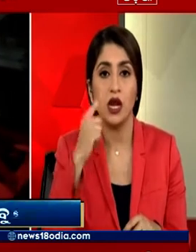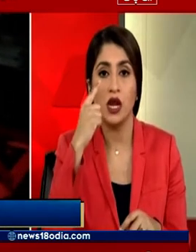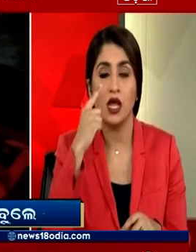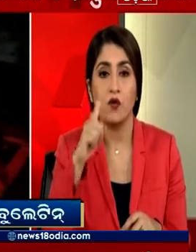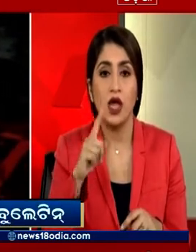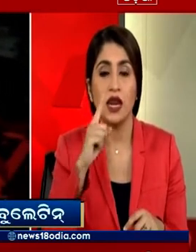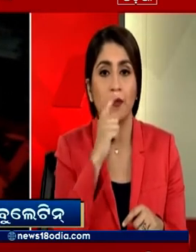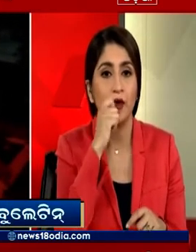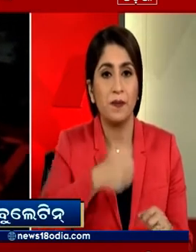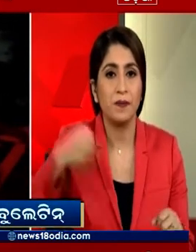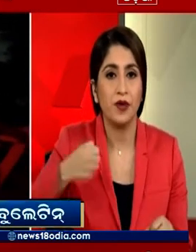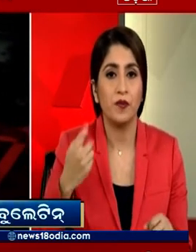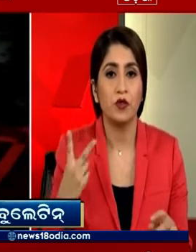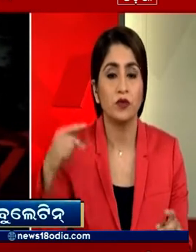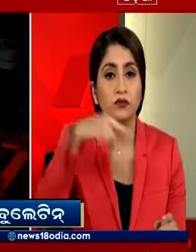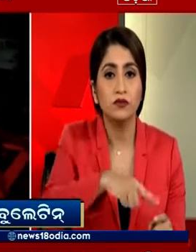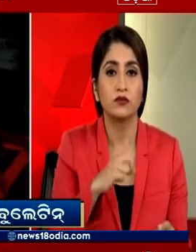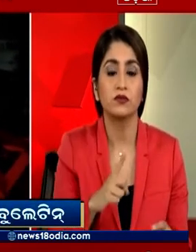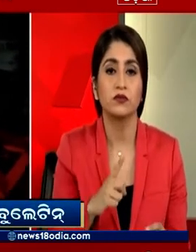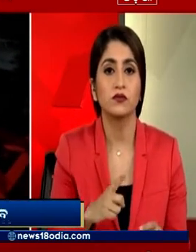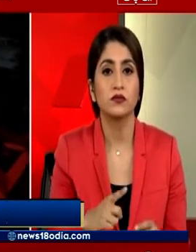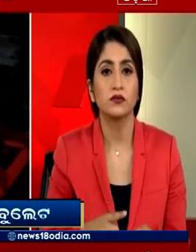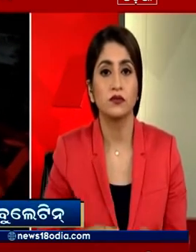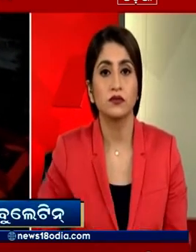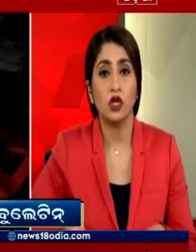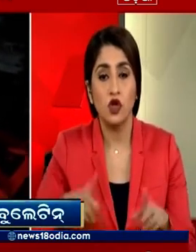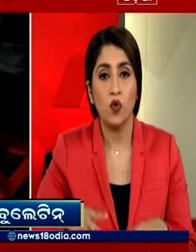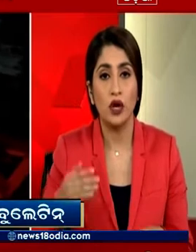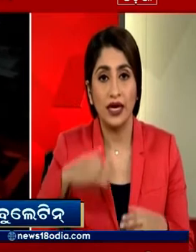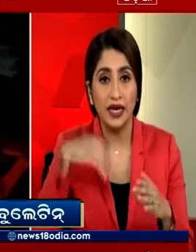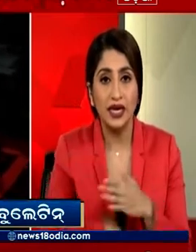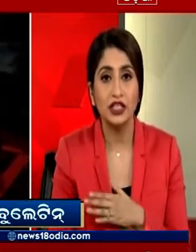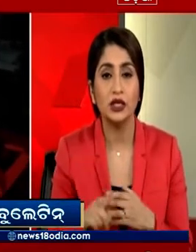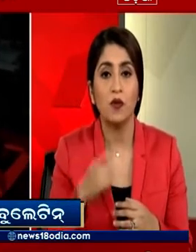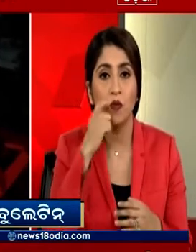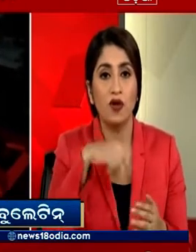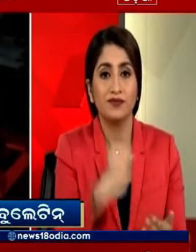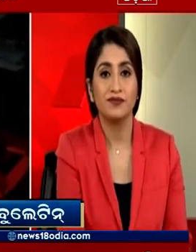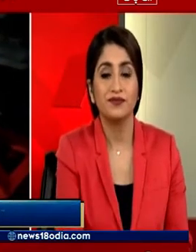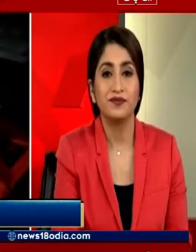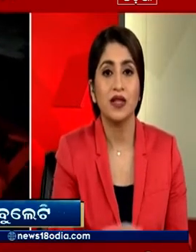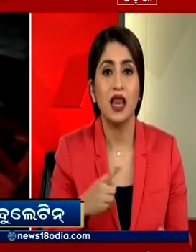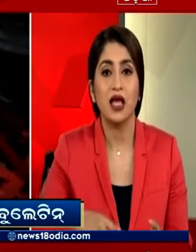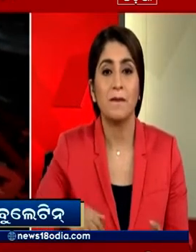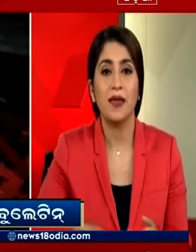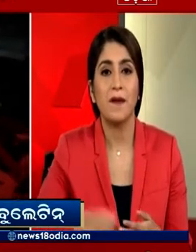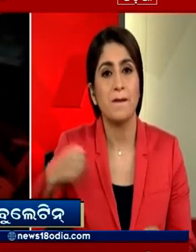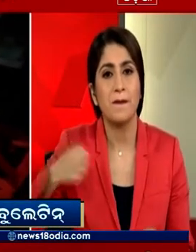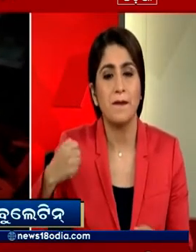नीचे गिरा कर पीटते हुए दिखाई दे रहे हैं सडक पर नीचे गिरे लड़के पर एक लड़के ने लाथ चलाई तो दूसरे ने भी